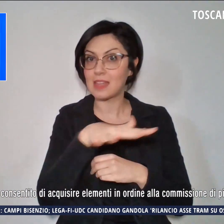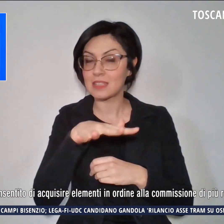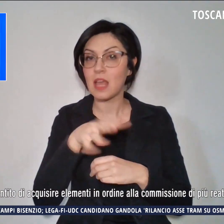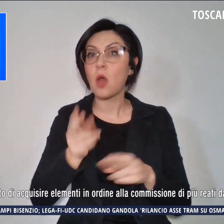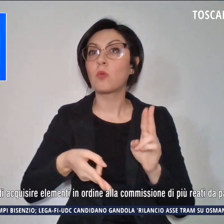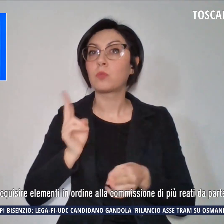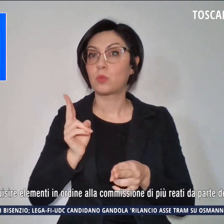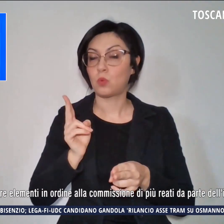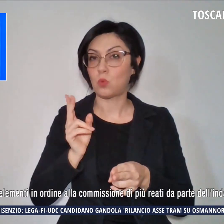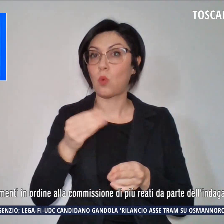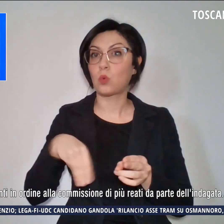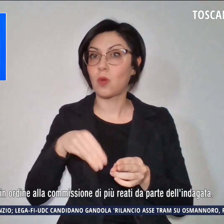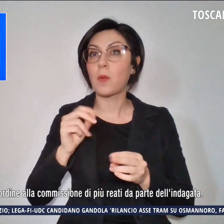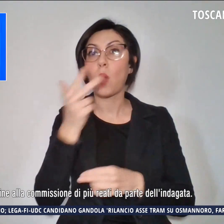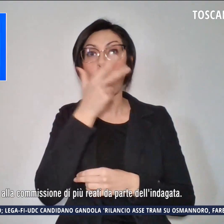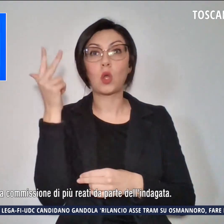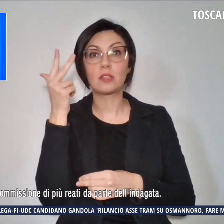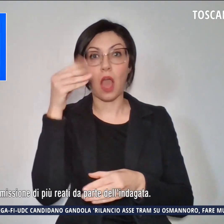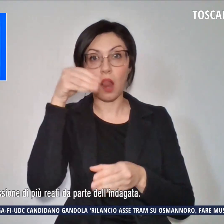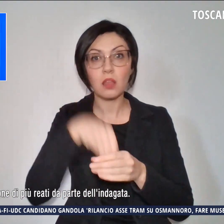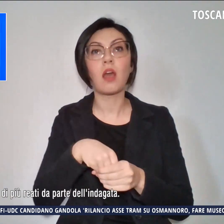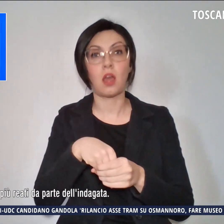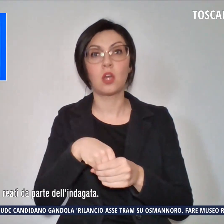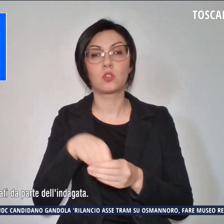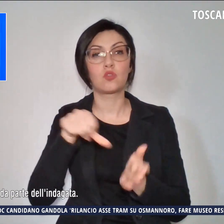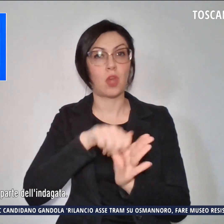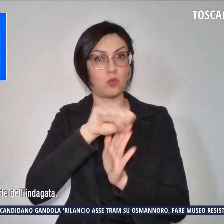'interno di un hotel del centro storico.